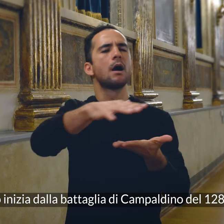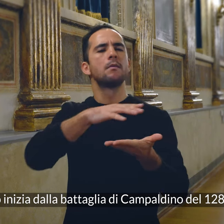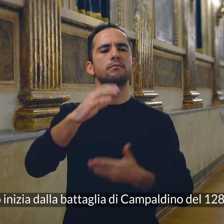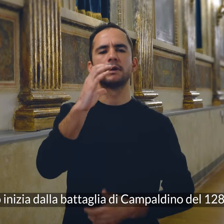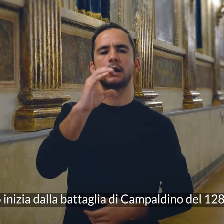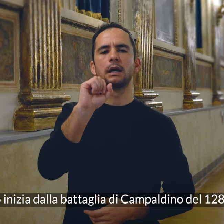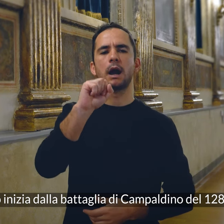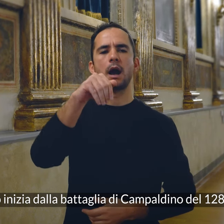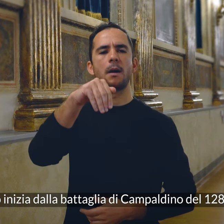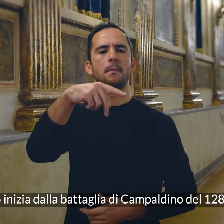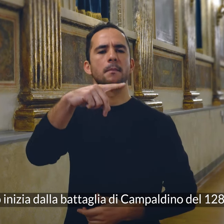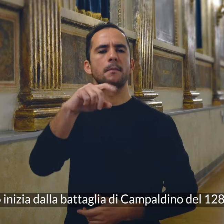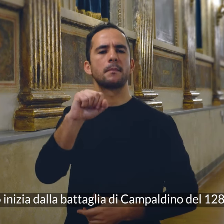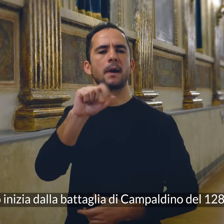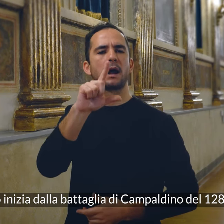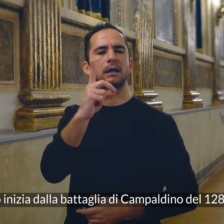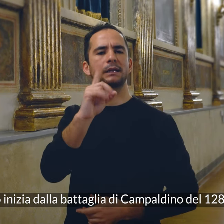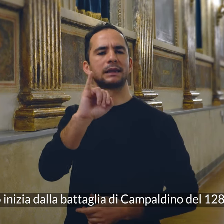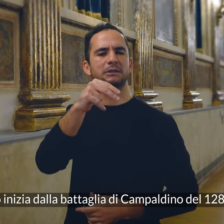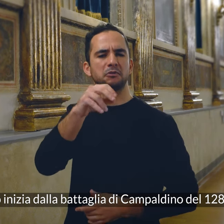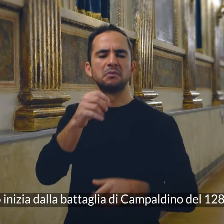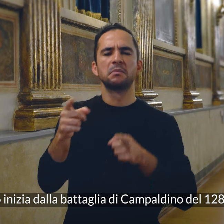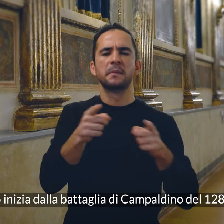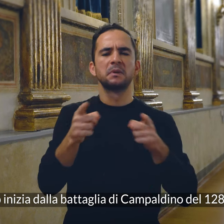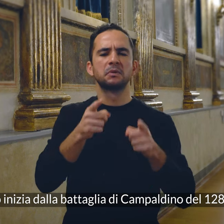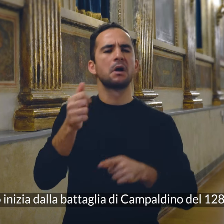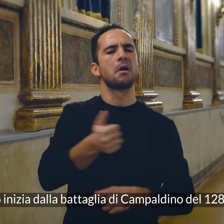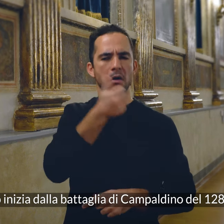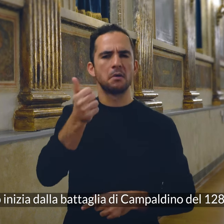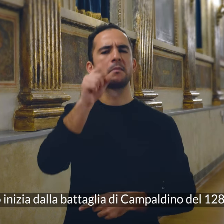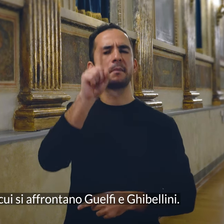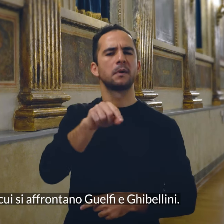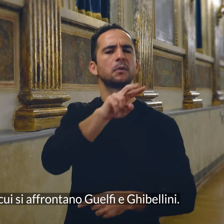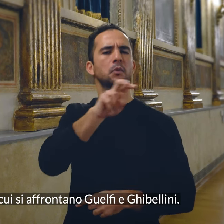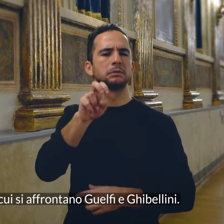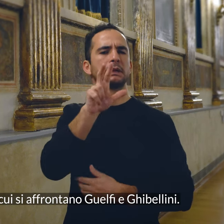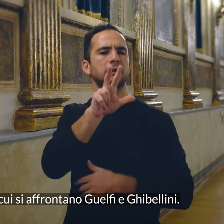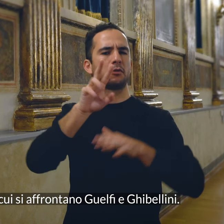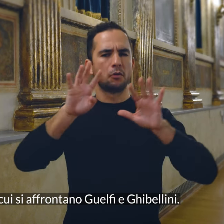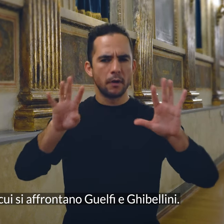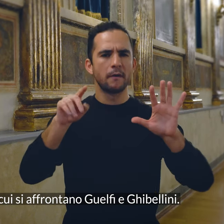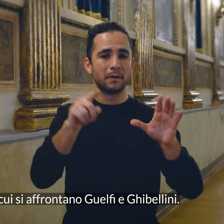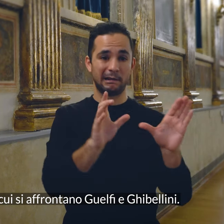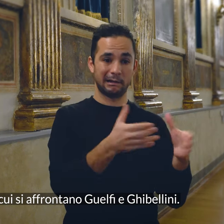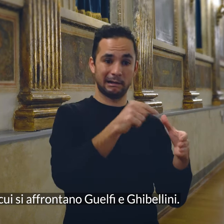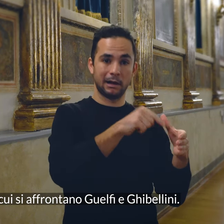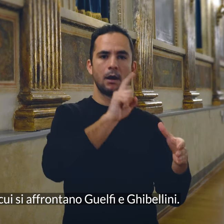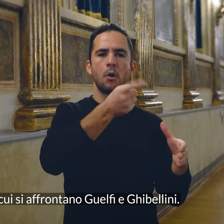Campaldino del 1289, in cui si affrontano Guelfi